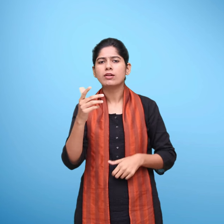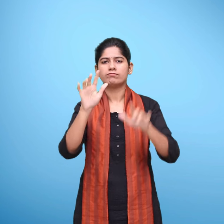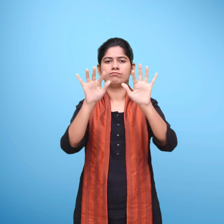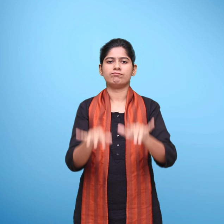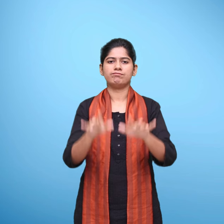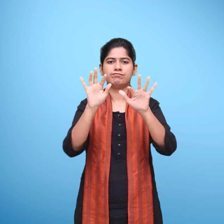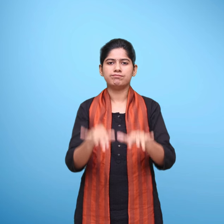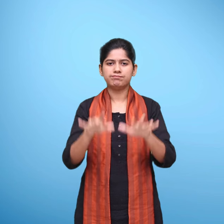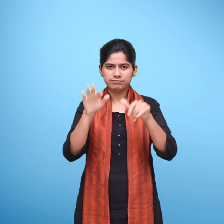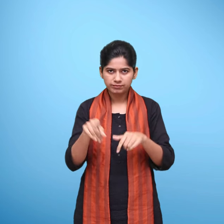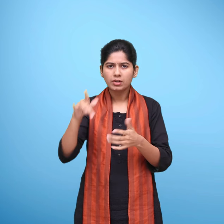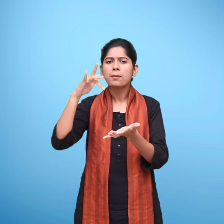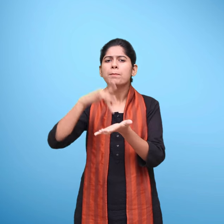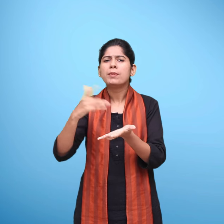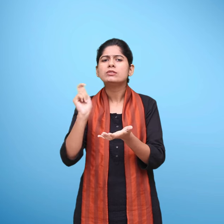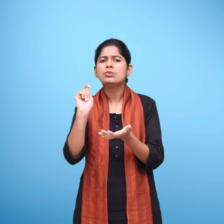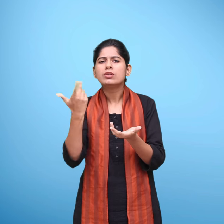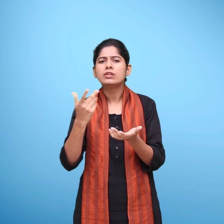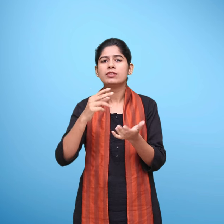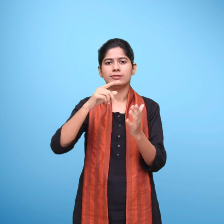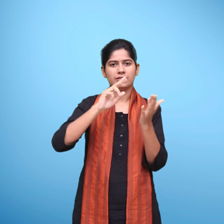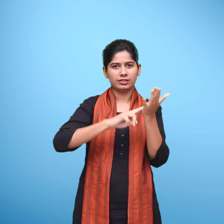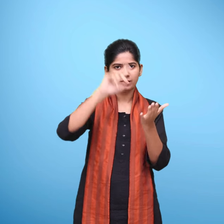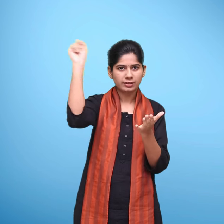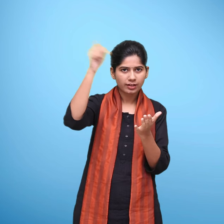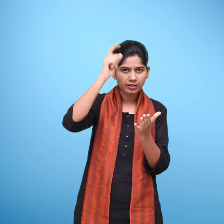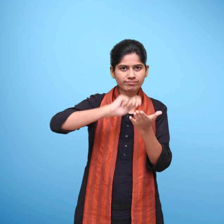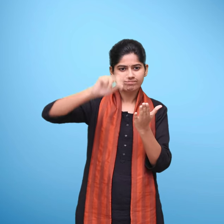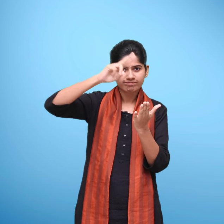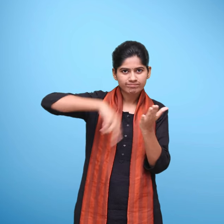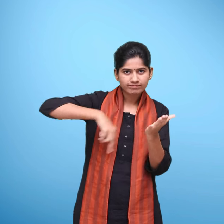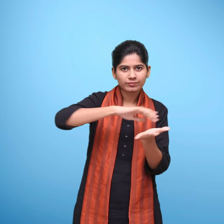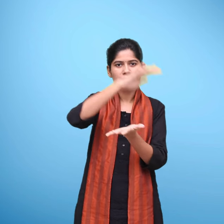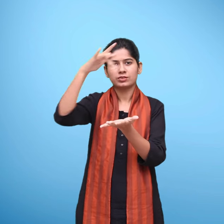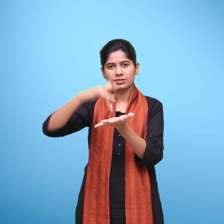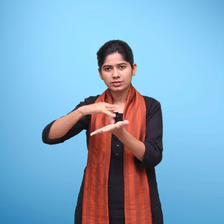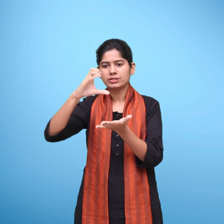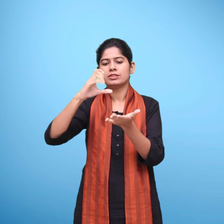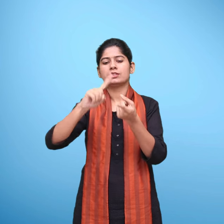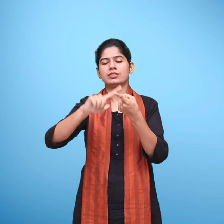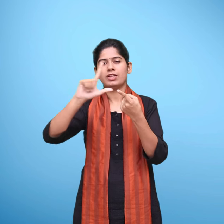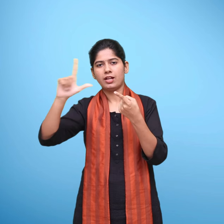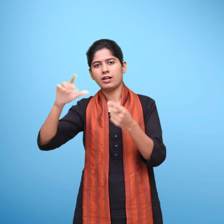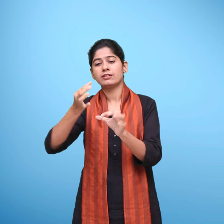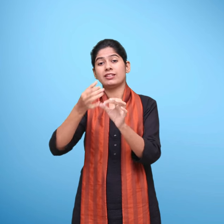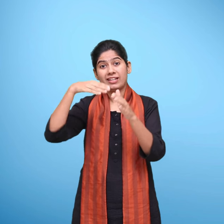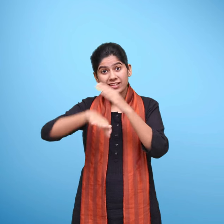टाइपिस्ट, राष्ट्रे साक्षर्ता केंद्र प्रकोष्ट राष्ट्रे श्यक्षिक अनुसंधान और